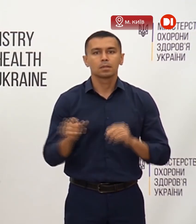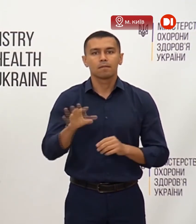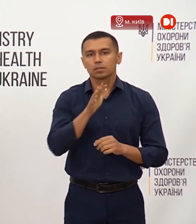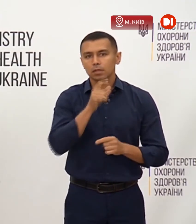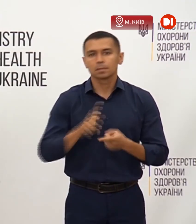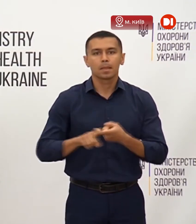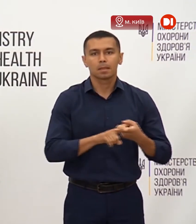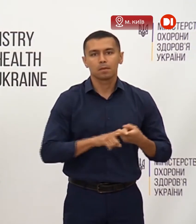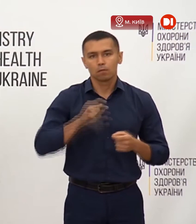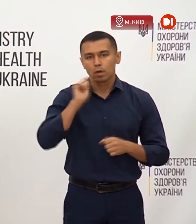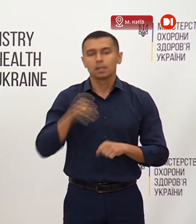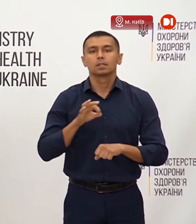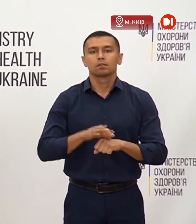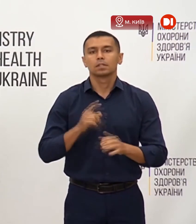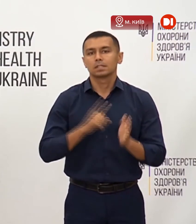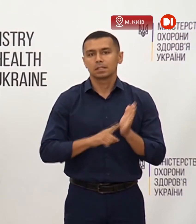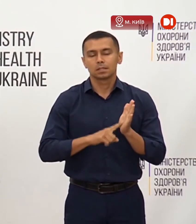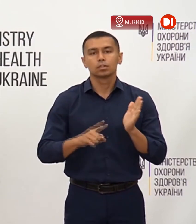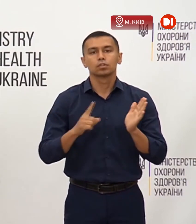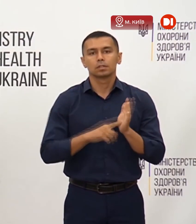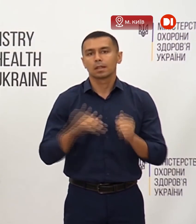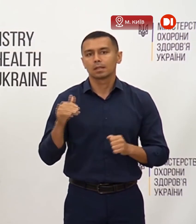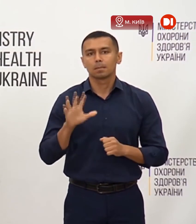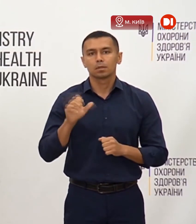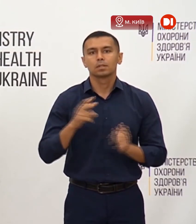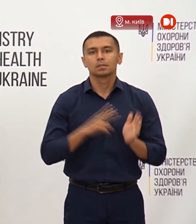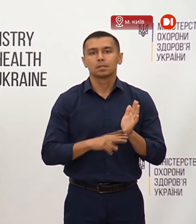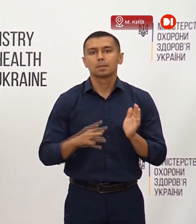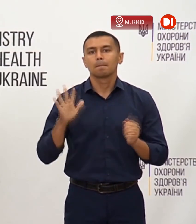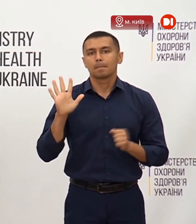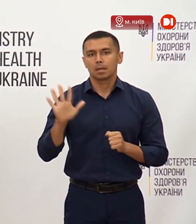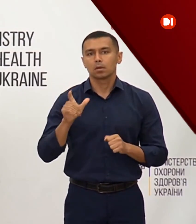весь час пандемії в Україні захворіло 66 575 людей.